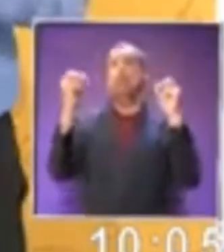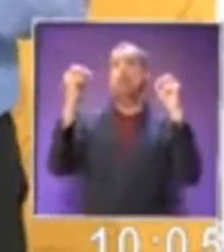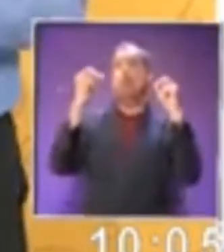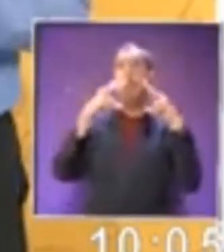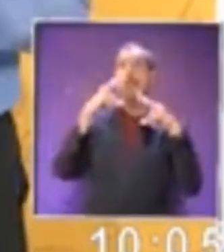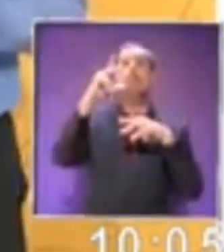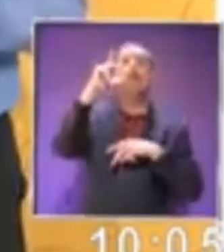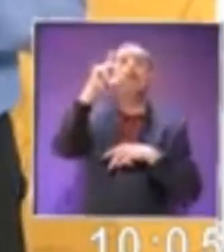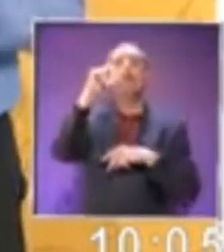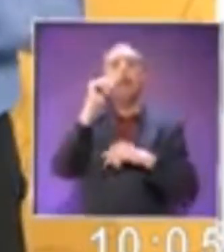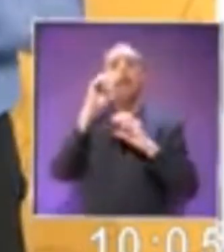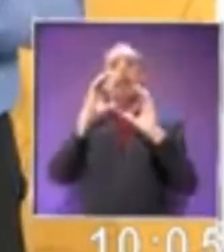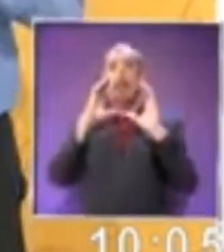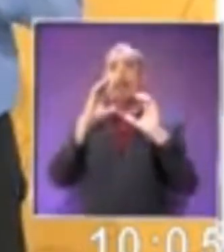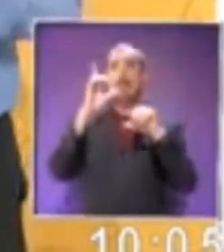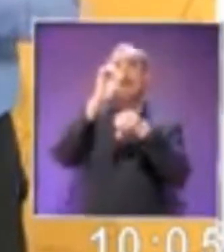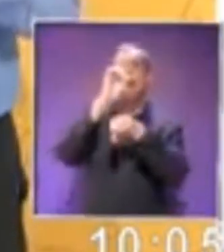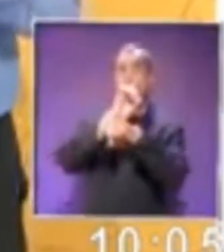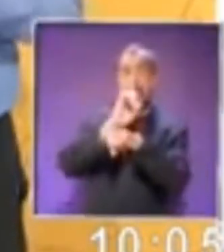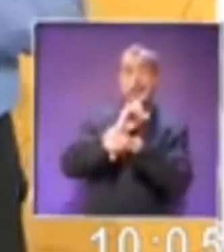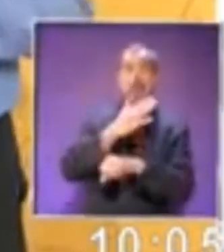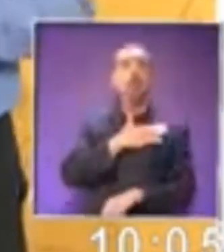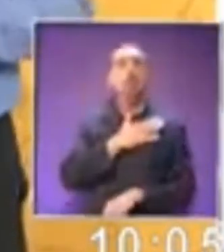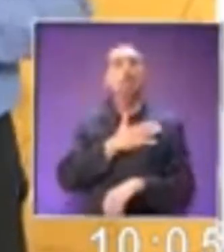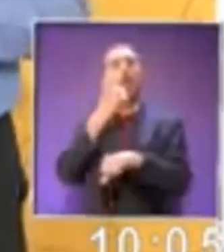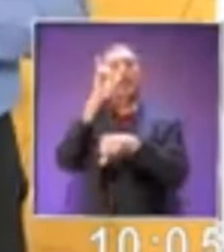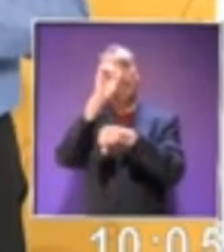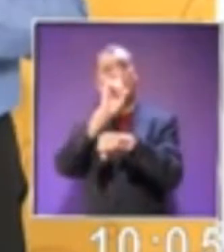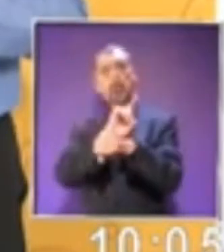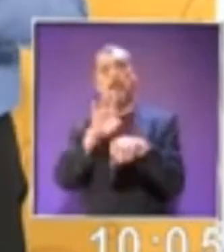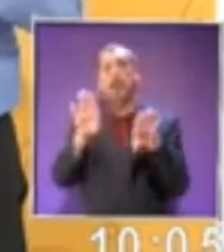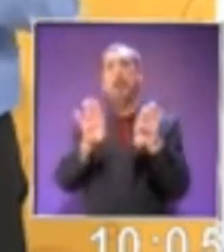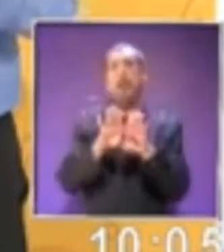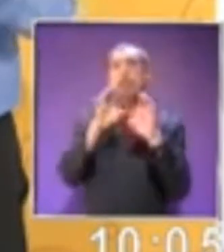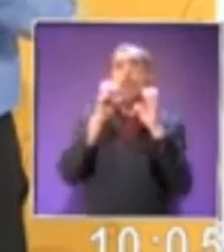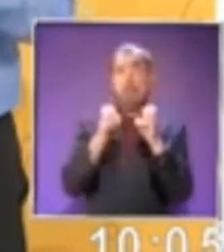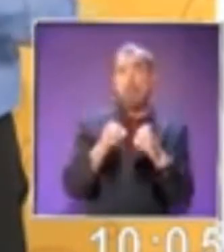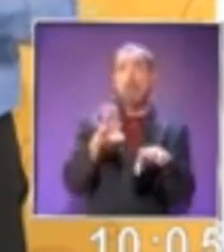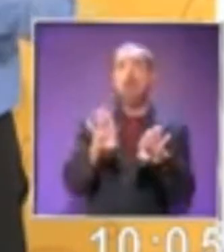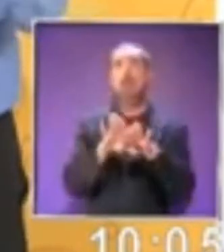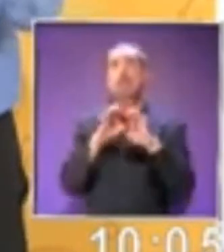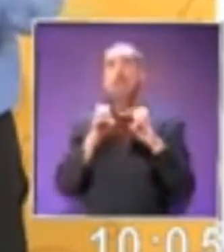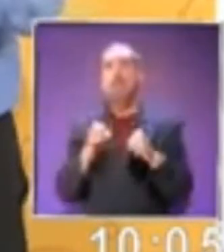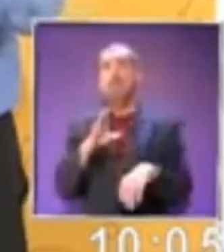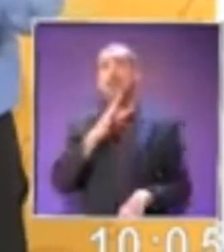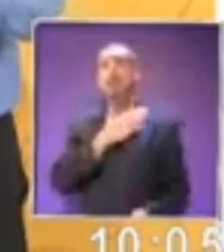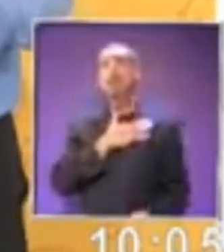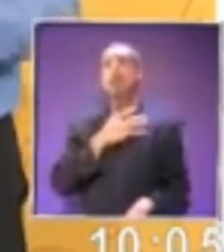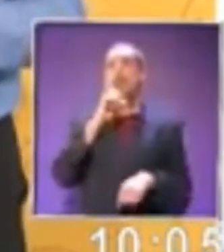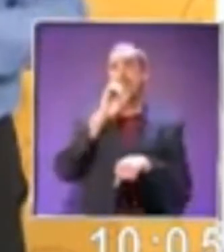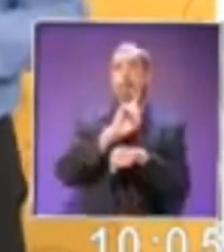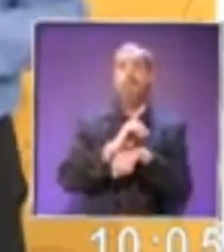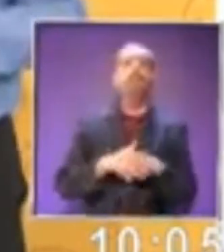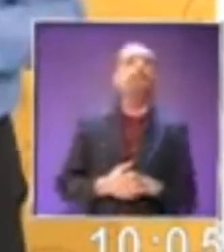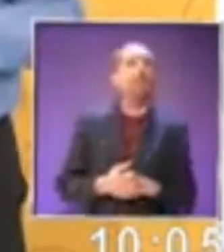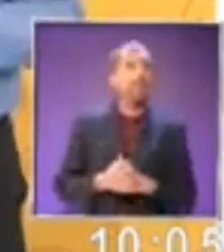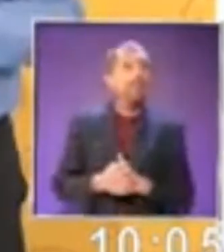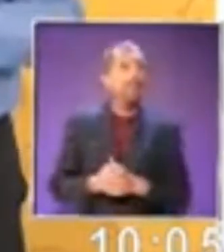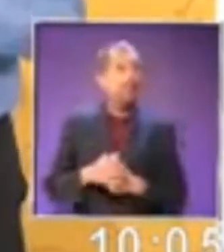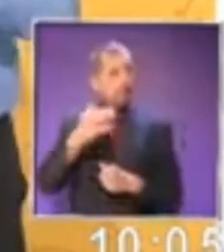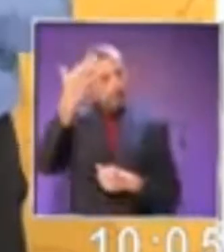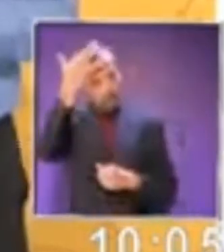friends. Hello, friends. Hello, friends. It's time to say hello.